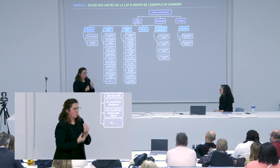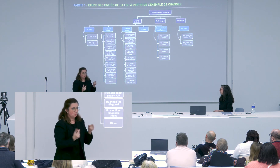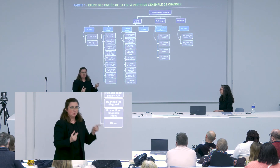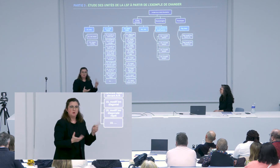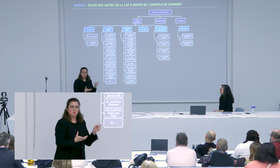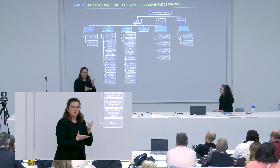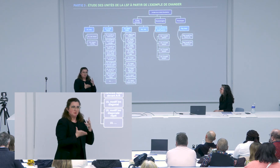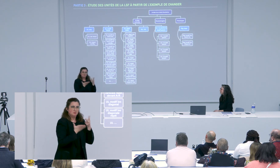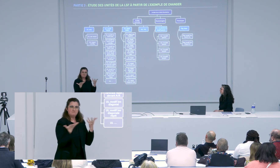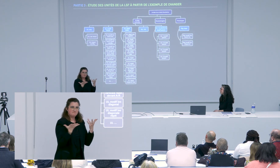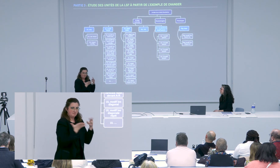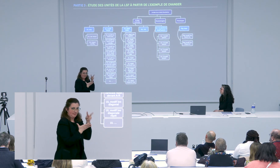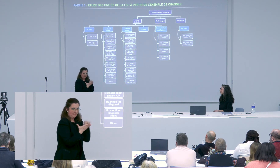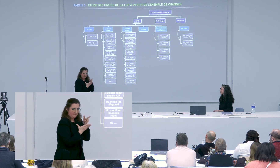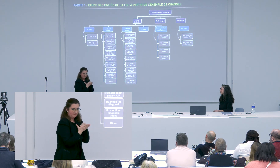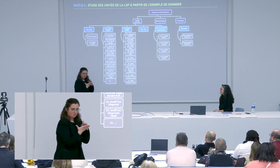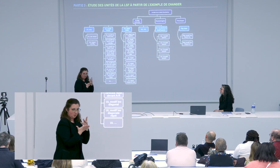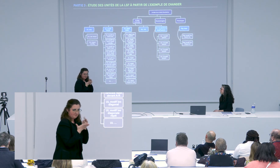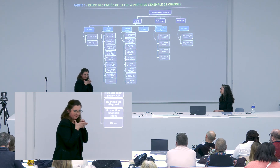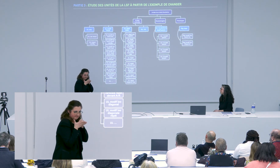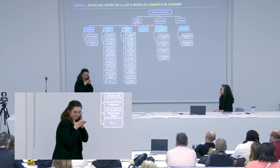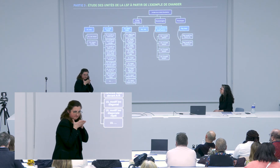donc ce projet de 5 ans de recherche doctorale